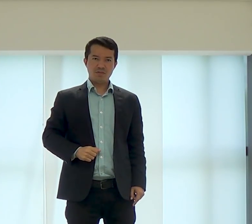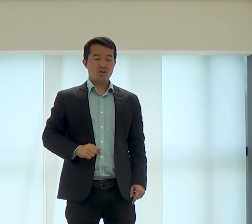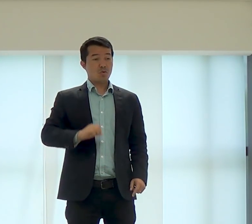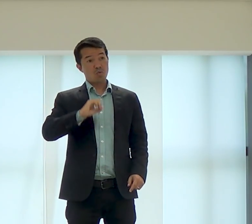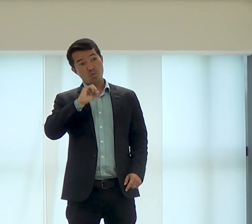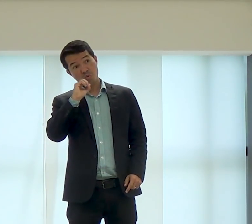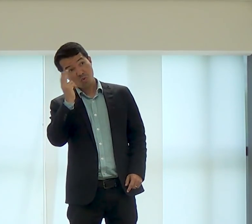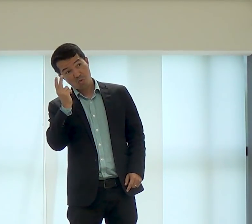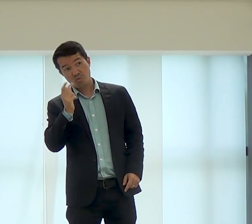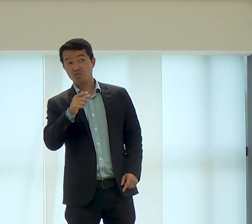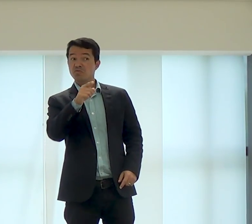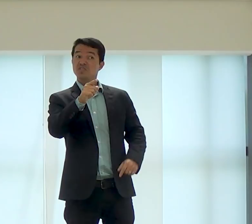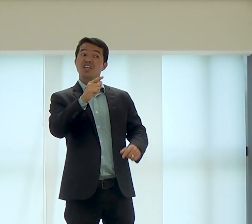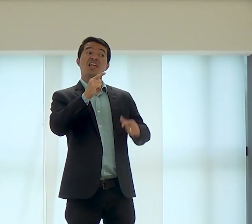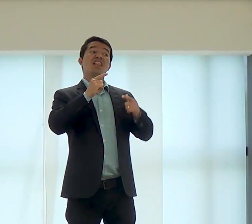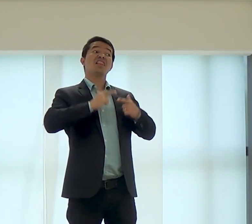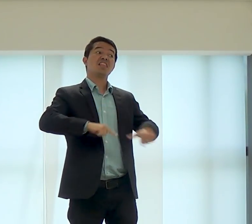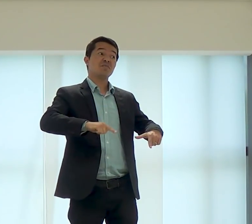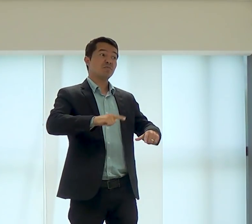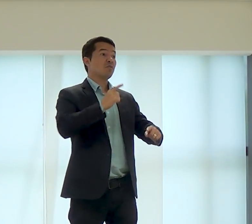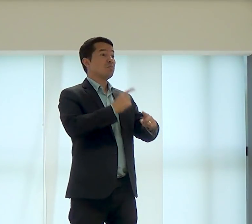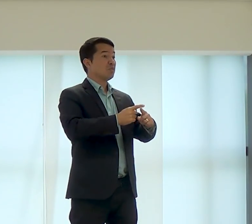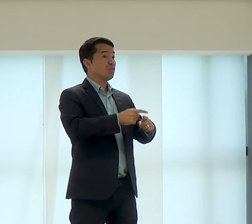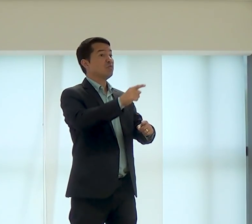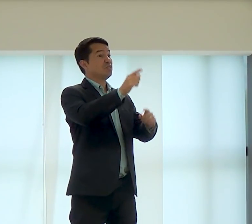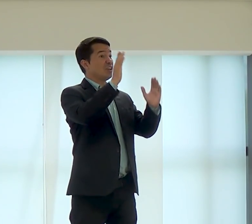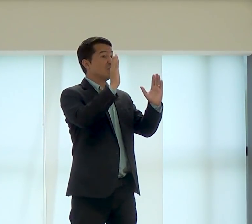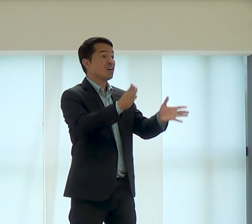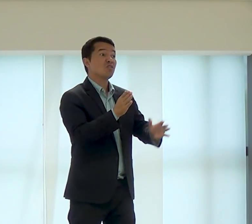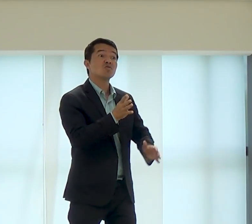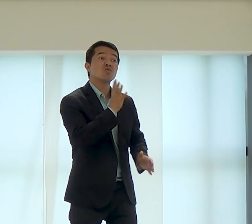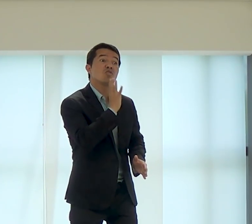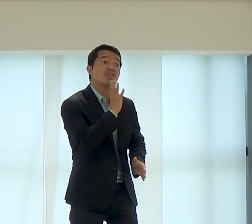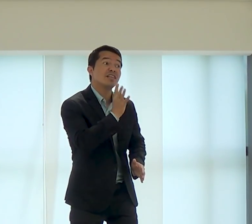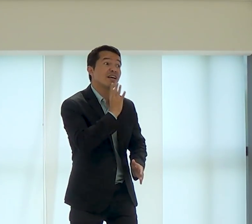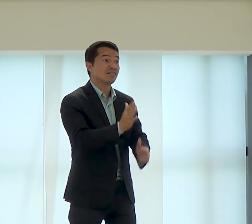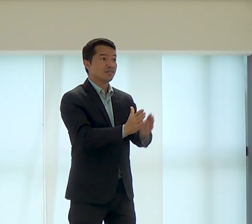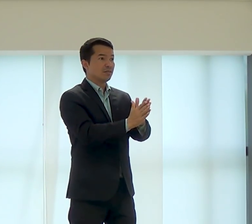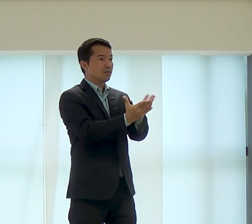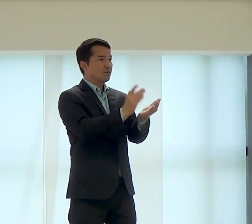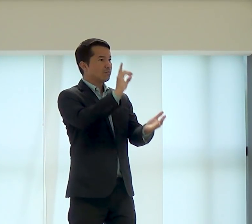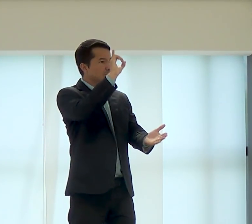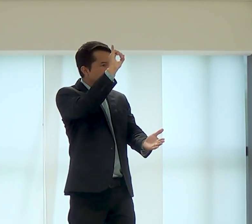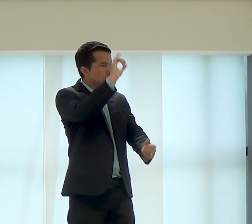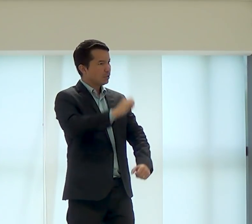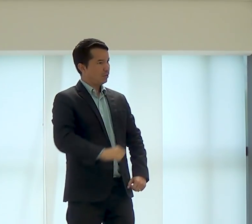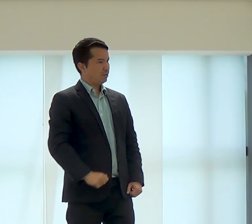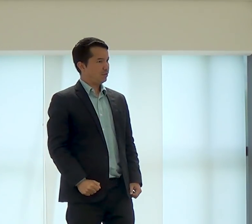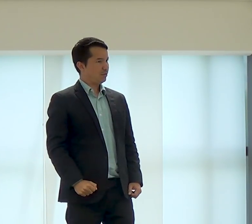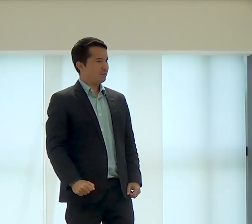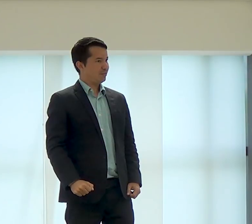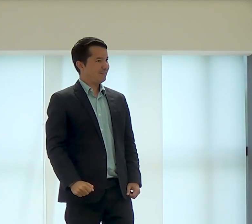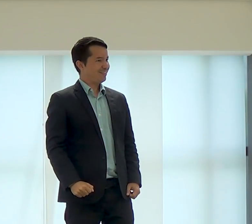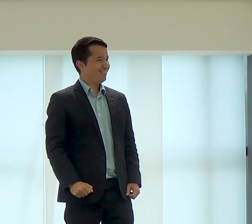serão ricos, porque vocês já conhecem sobre a minha Palavra,